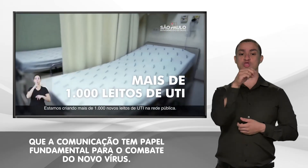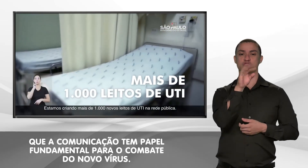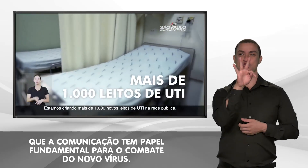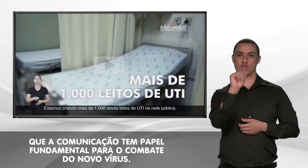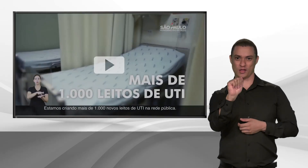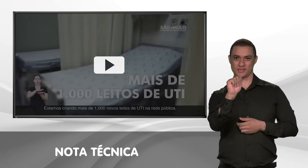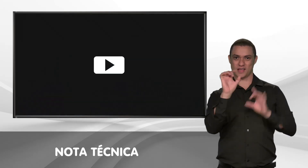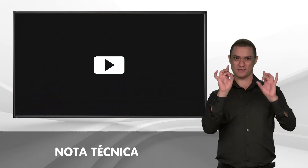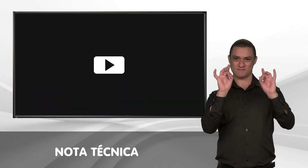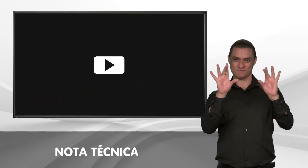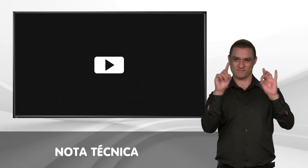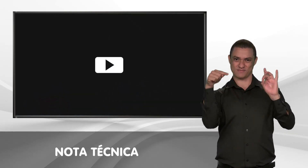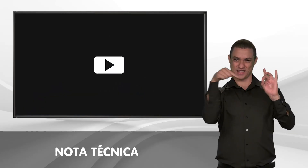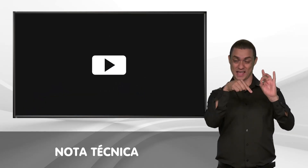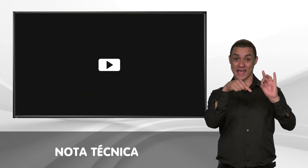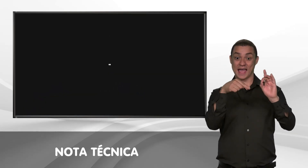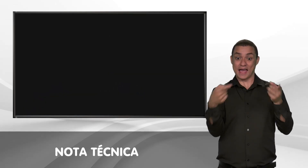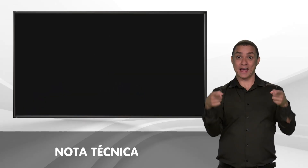do novo vírus.